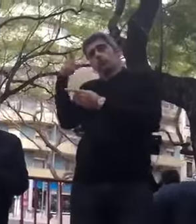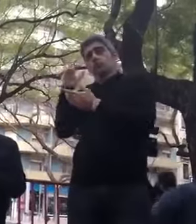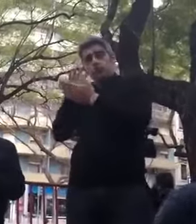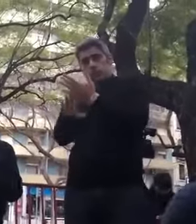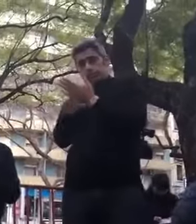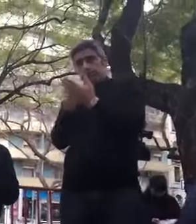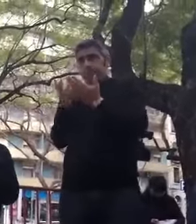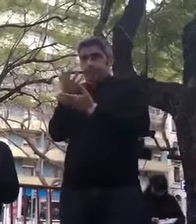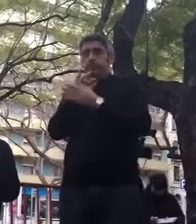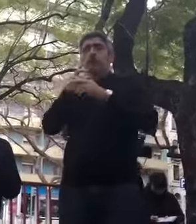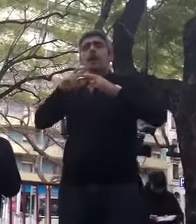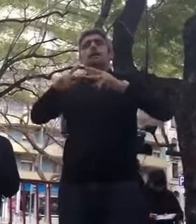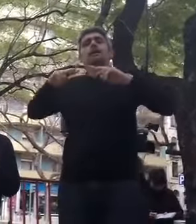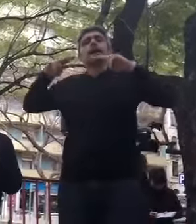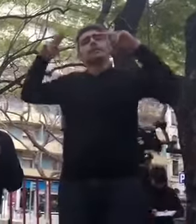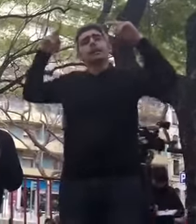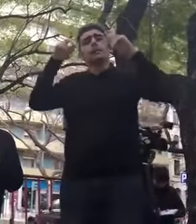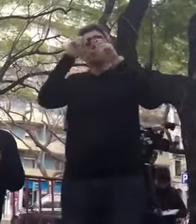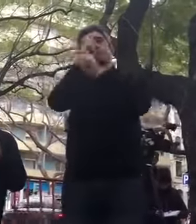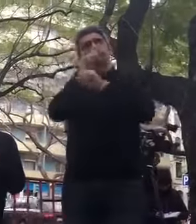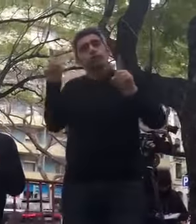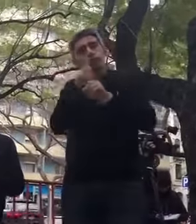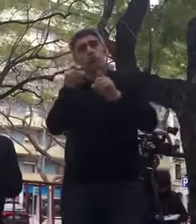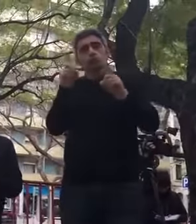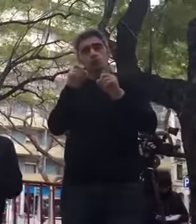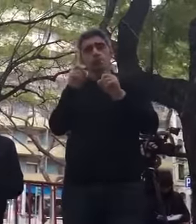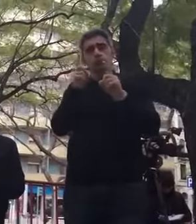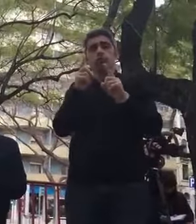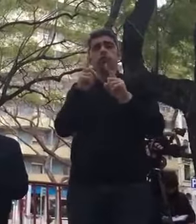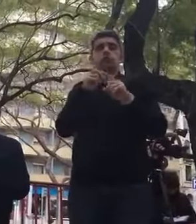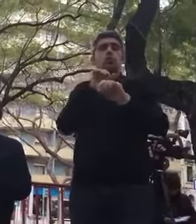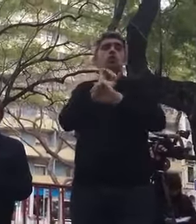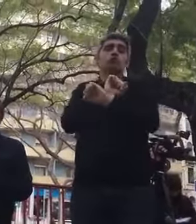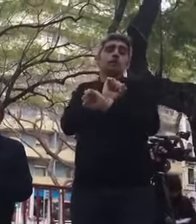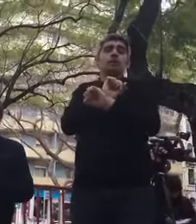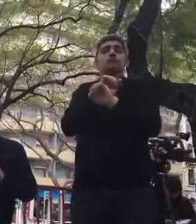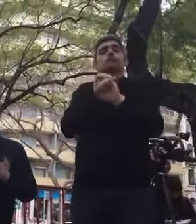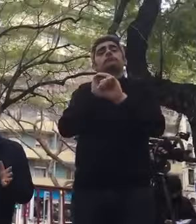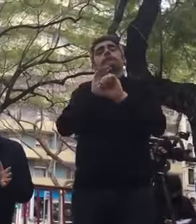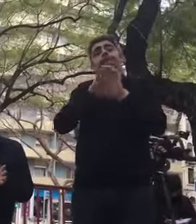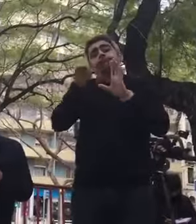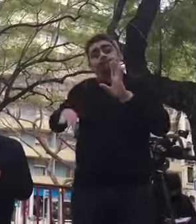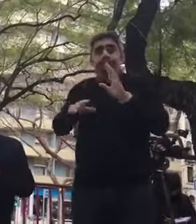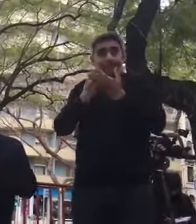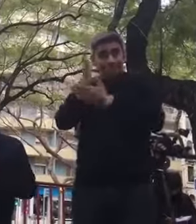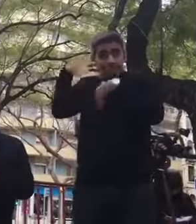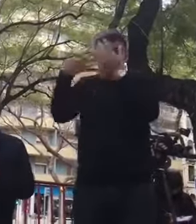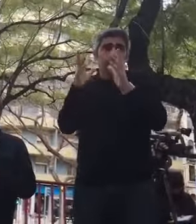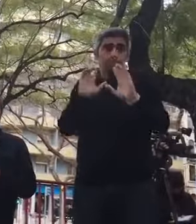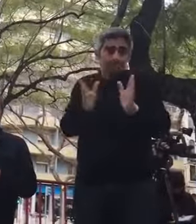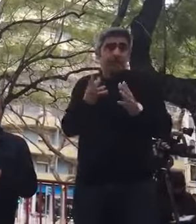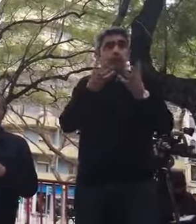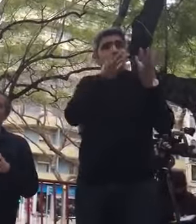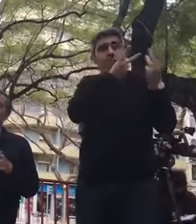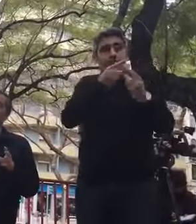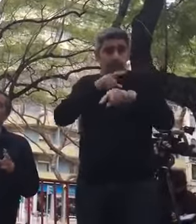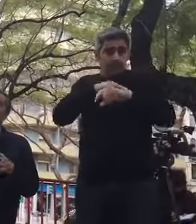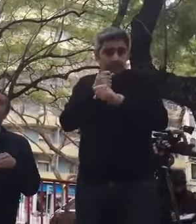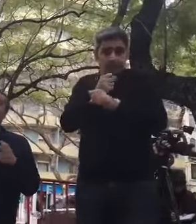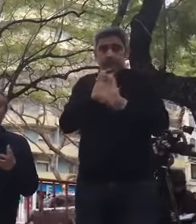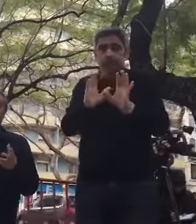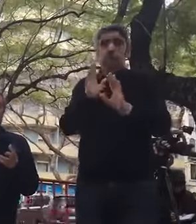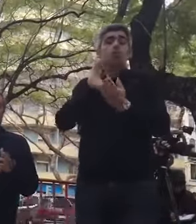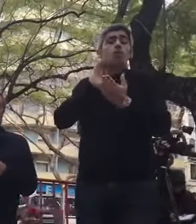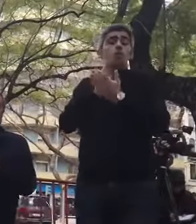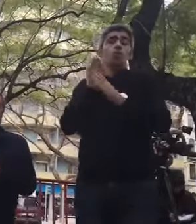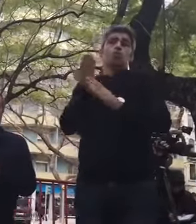o reposicionamento na carreira dos professores após o descongelamento. Na última reunião, nós tínhamos